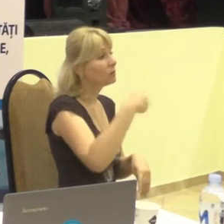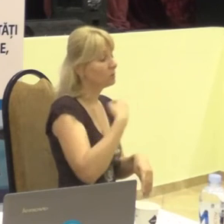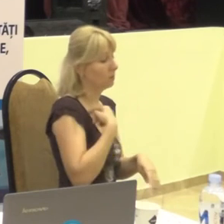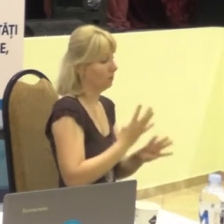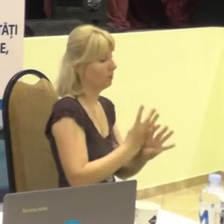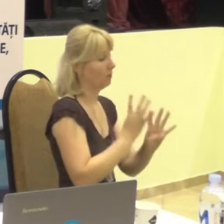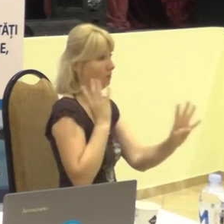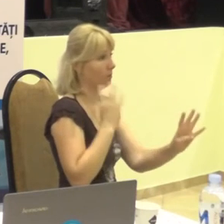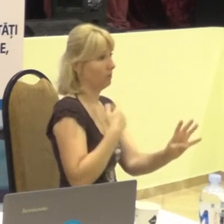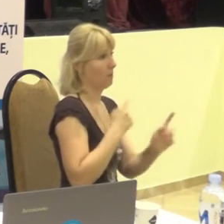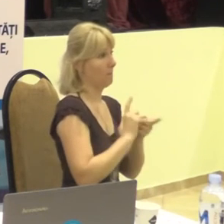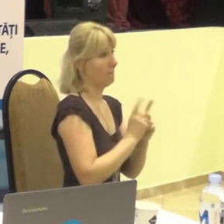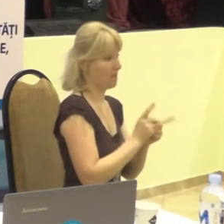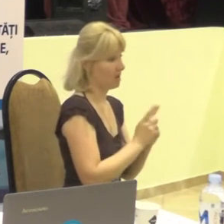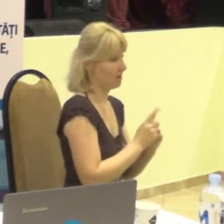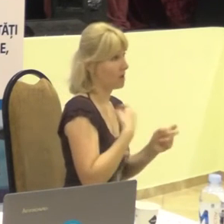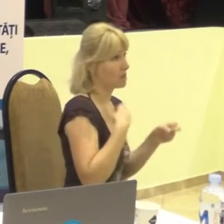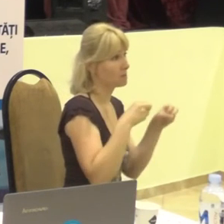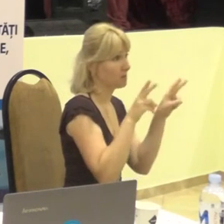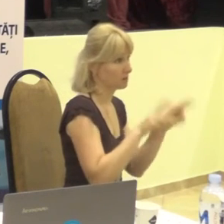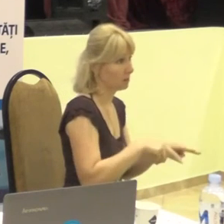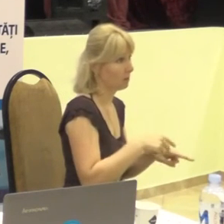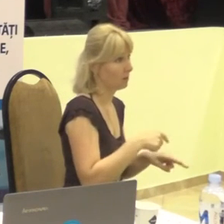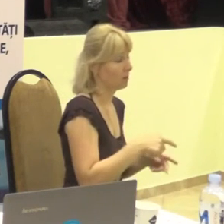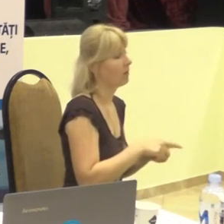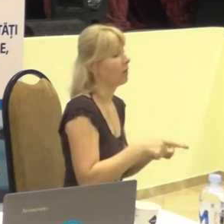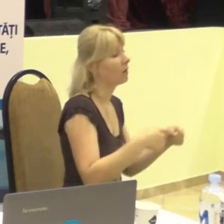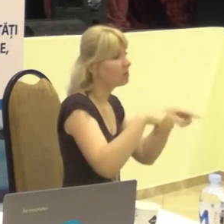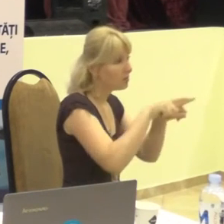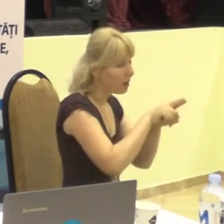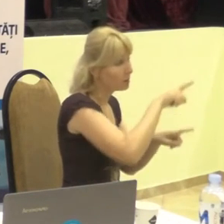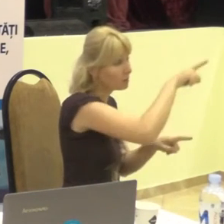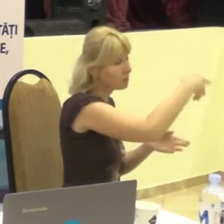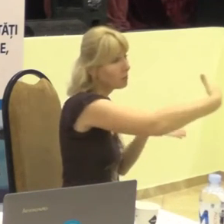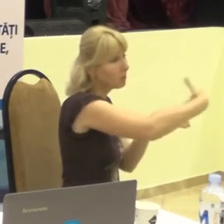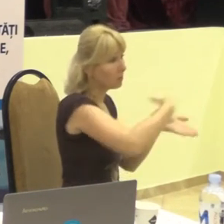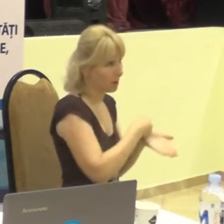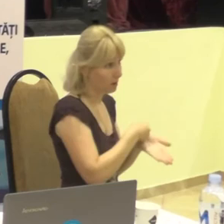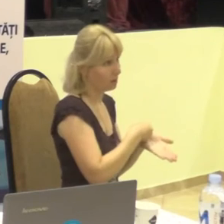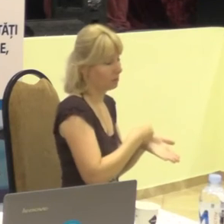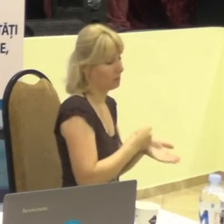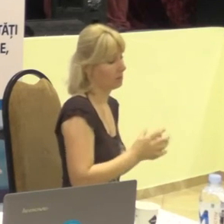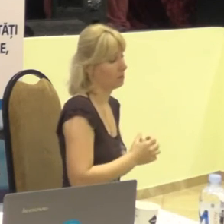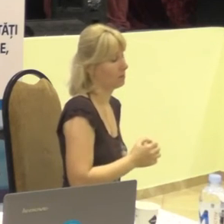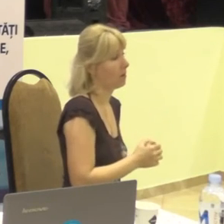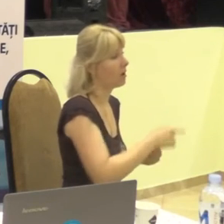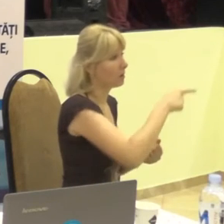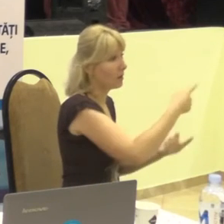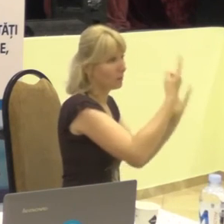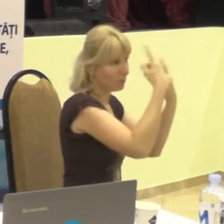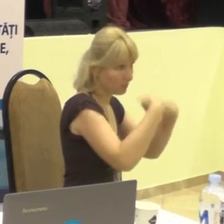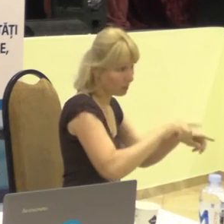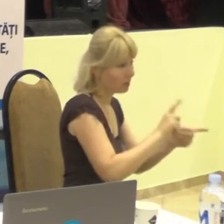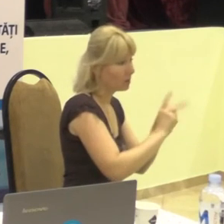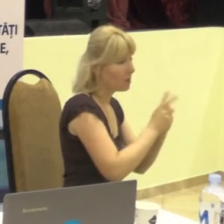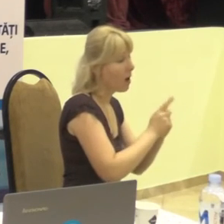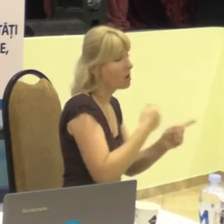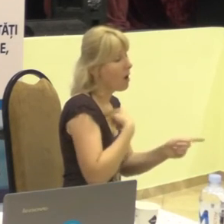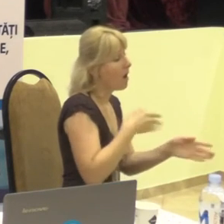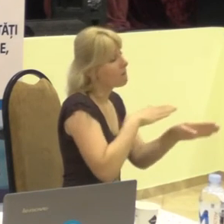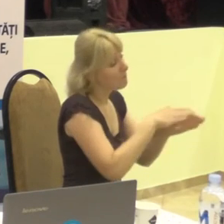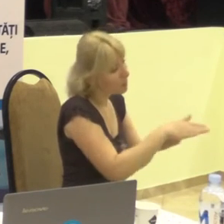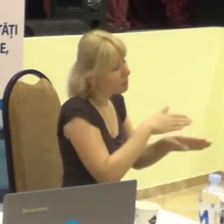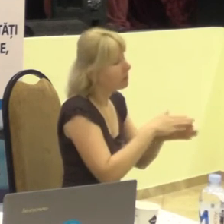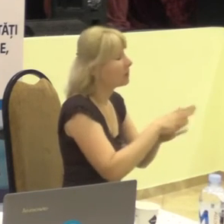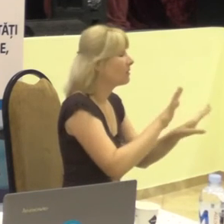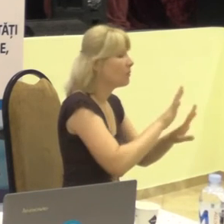rând, ca interpret, ca specialist, o plătește solicitantul. Ai prestat tu serviciu, ori nu l-ai prestat